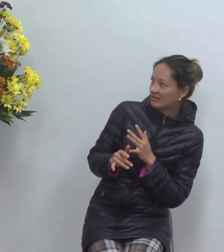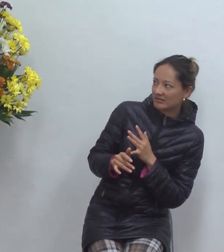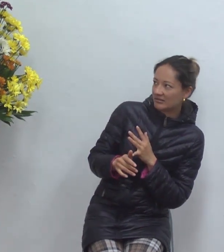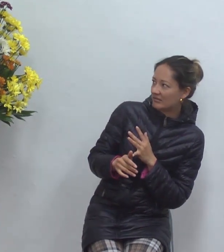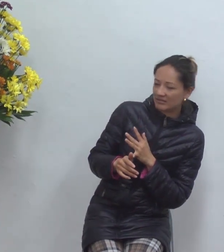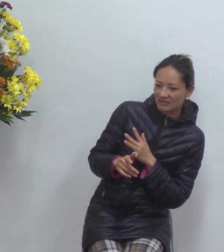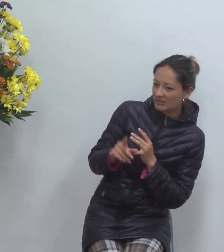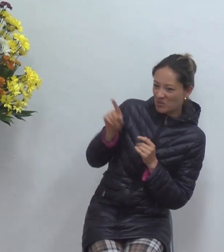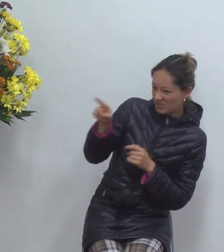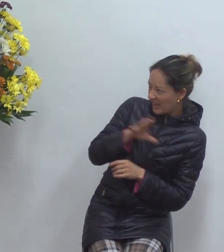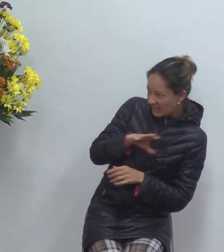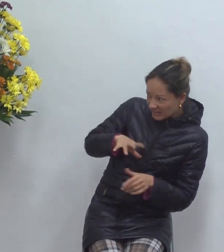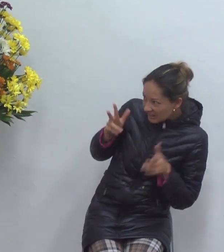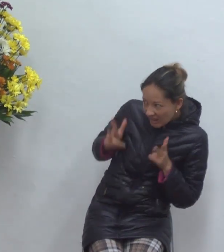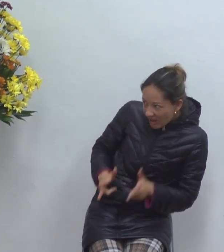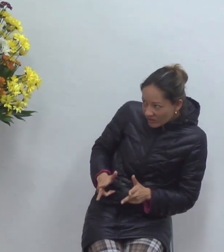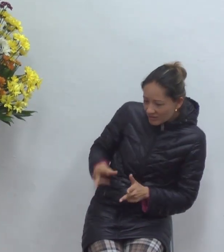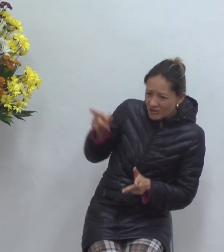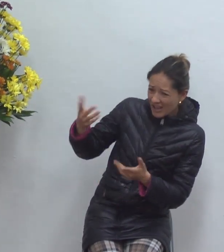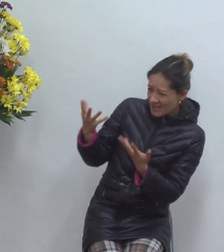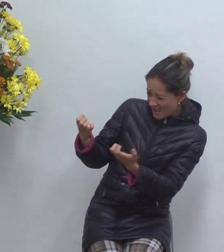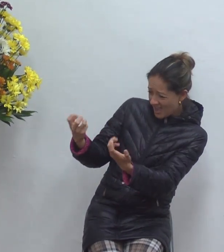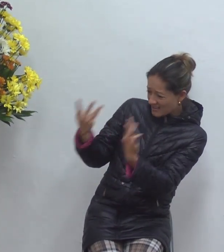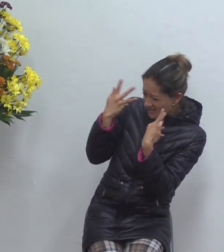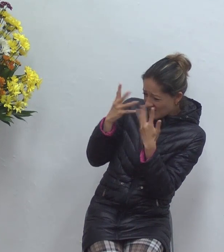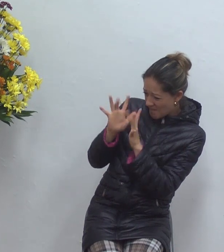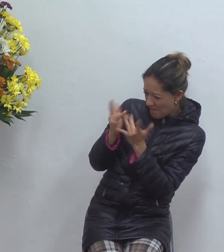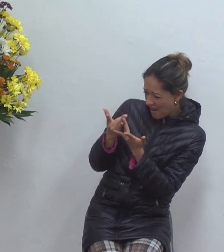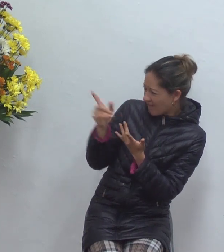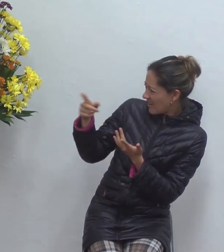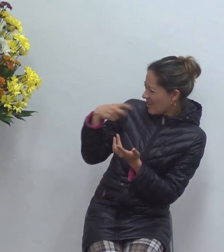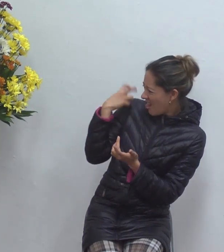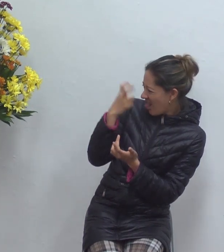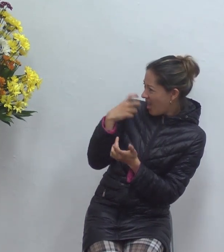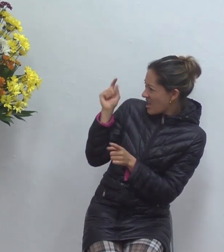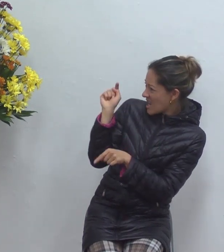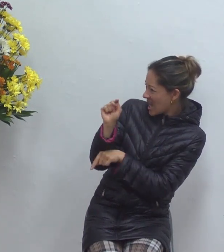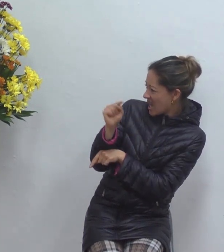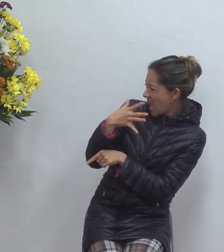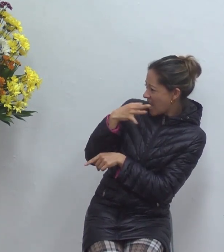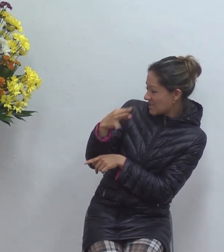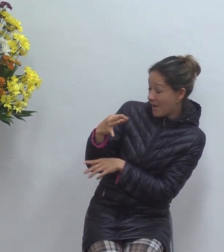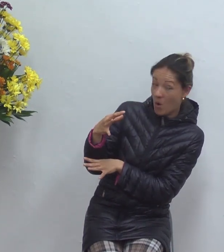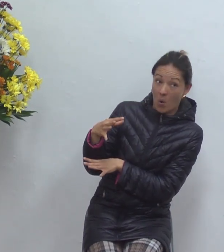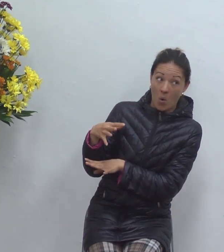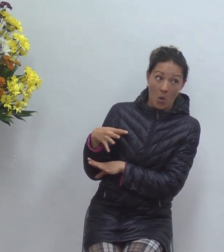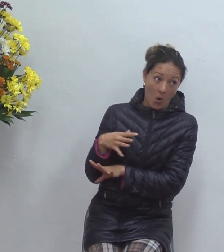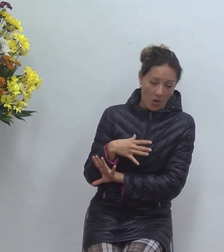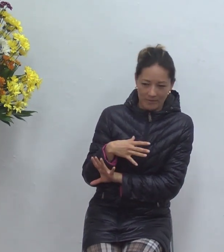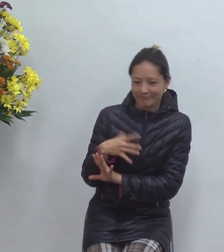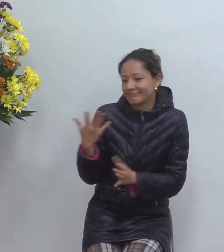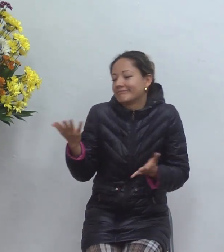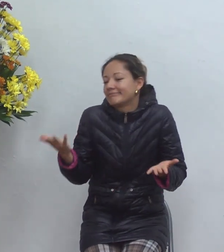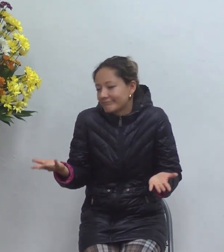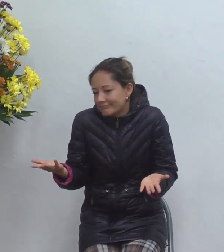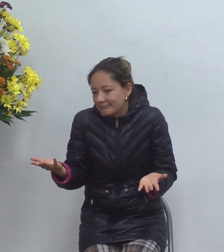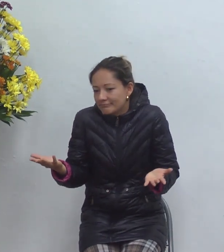no no no no hermano pues la avena se te nota es un comercial o sea si usted no es cristiano pues se le nota por la forma como hablar por